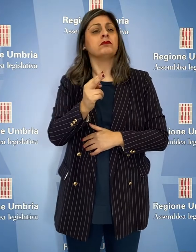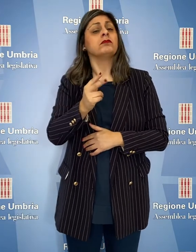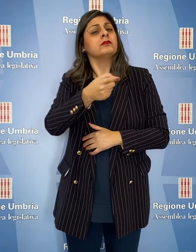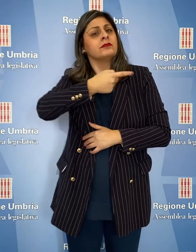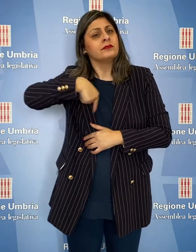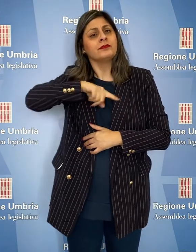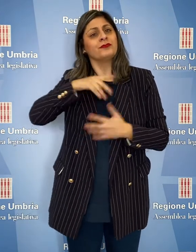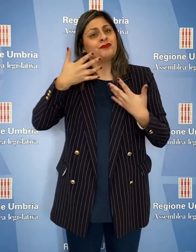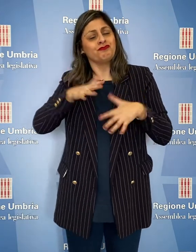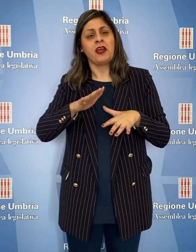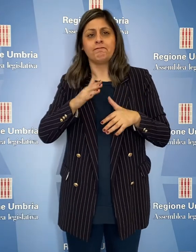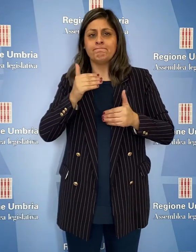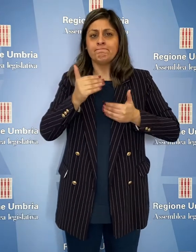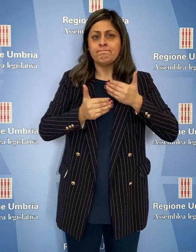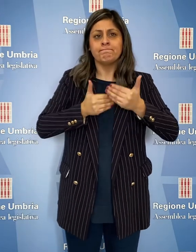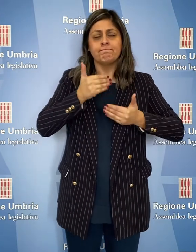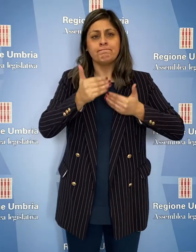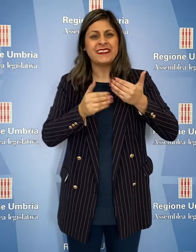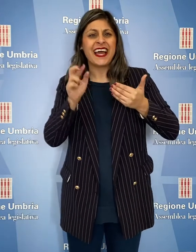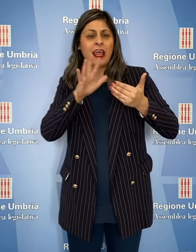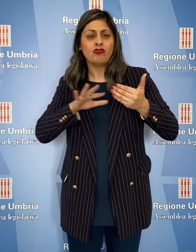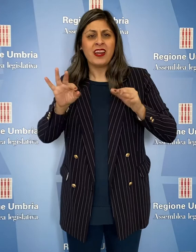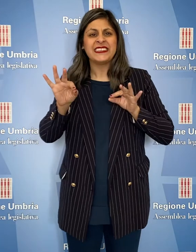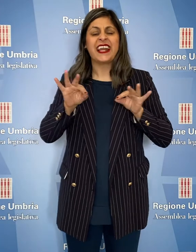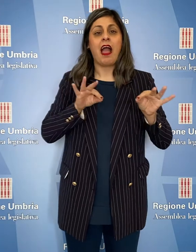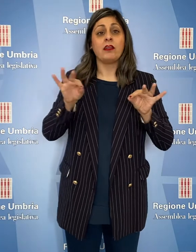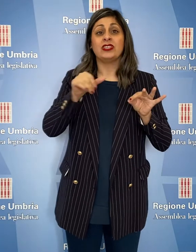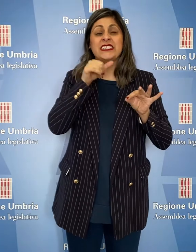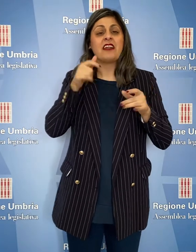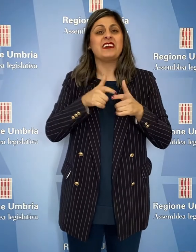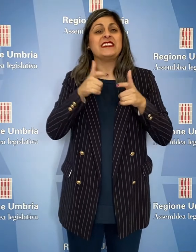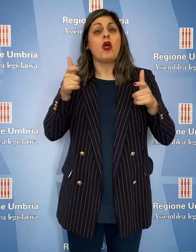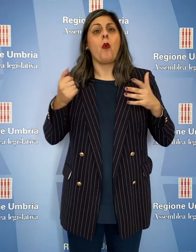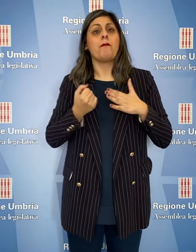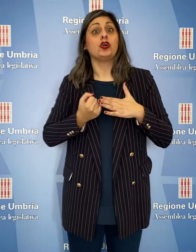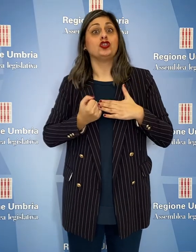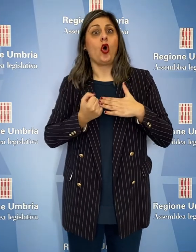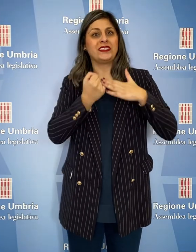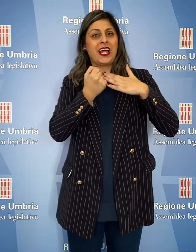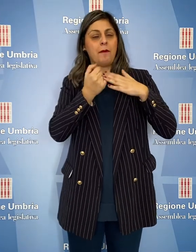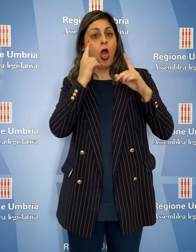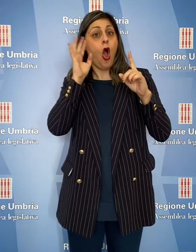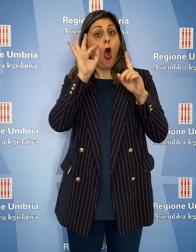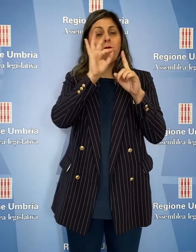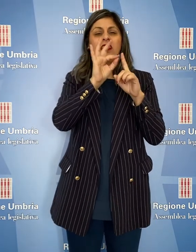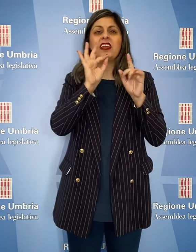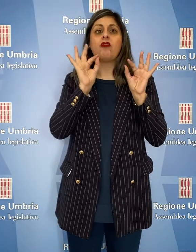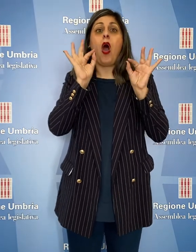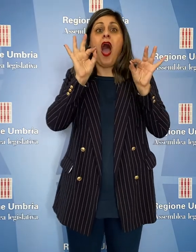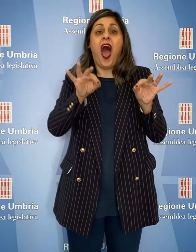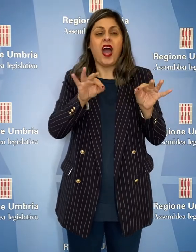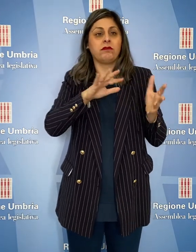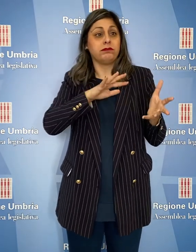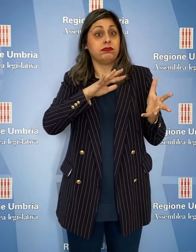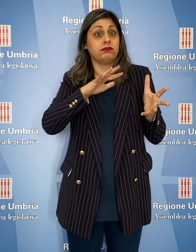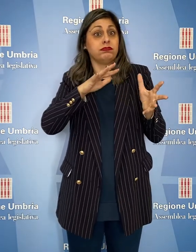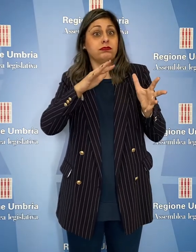stiamo elaborando la strategia regionale per lo sviluppo sostenibile in vista della transizione